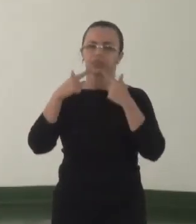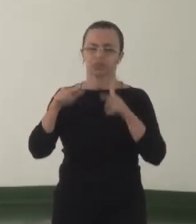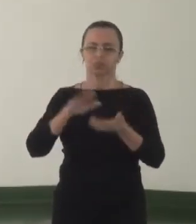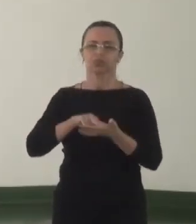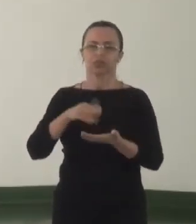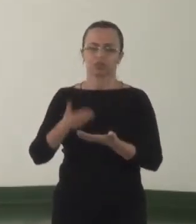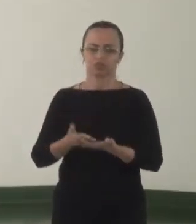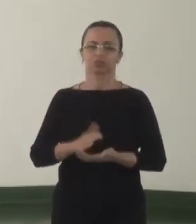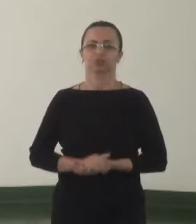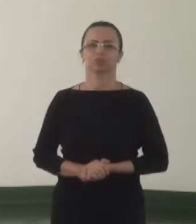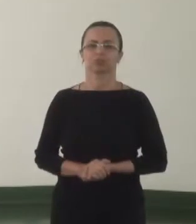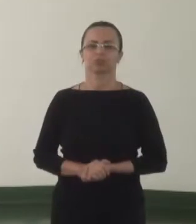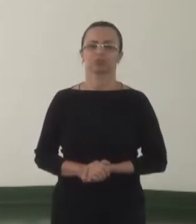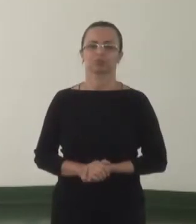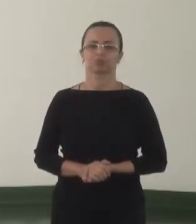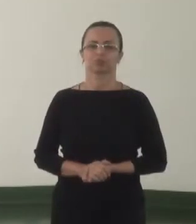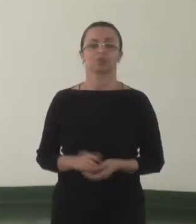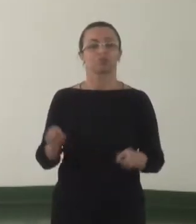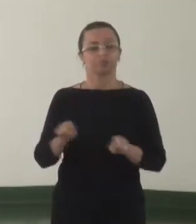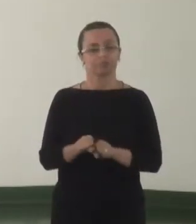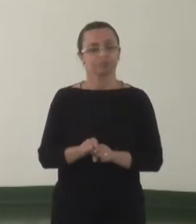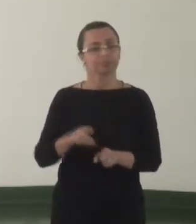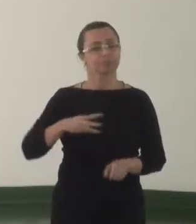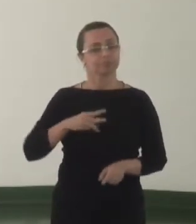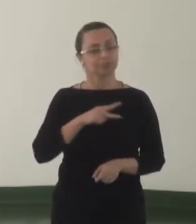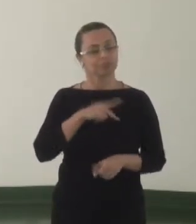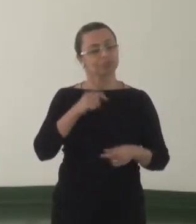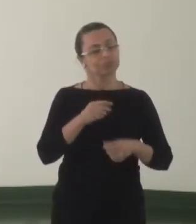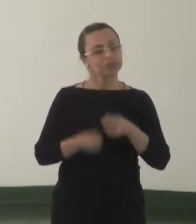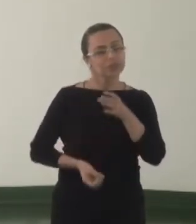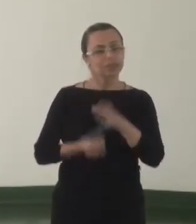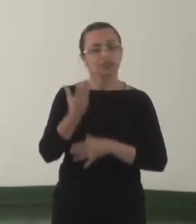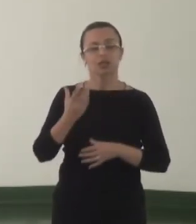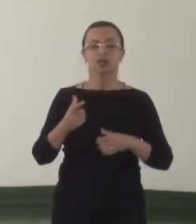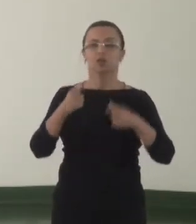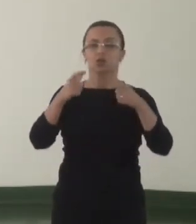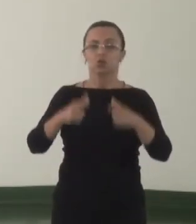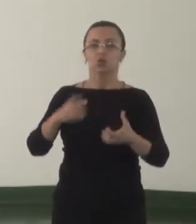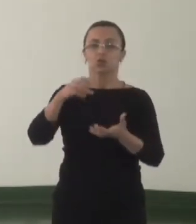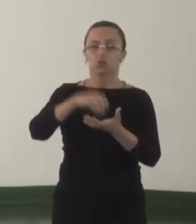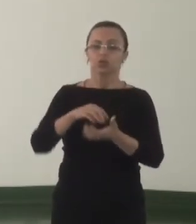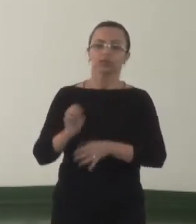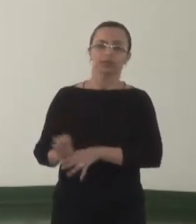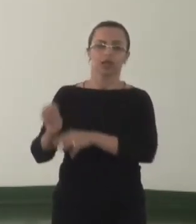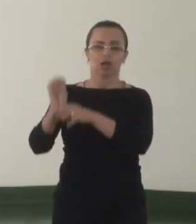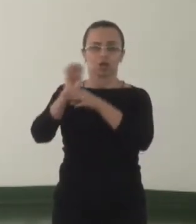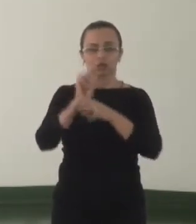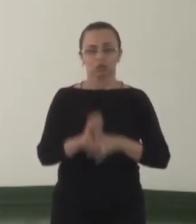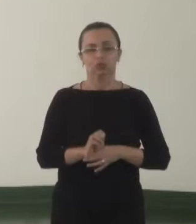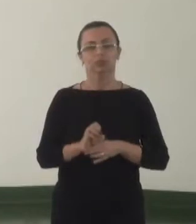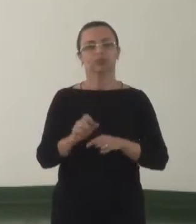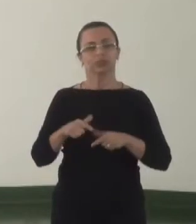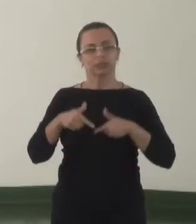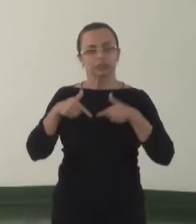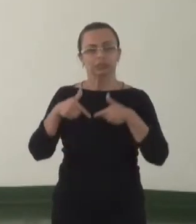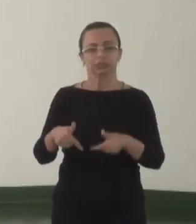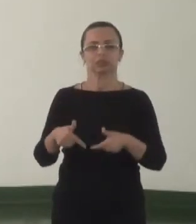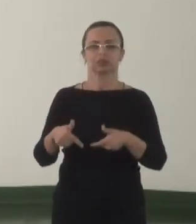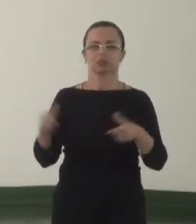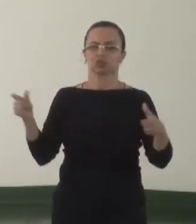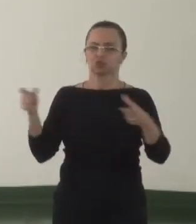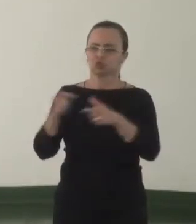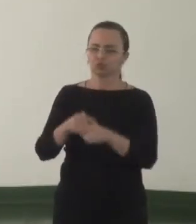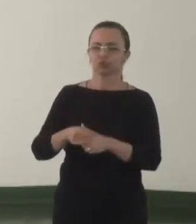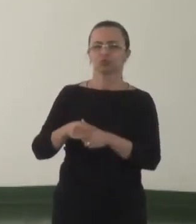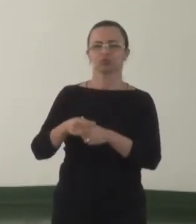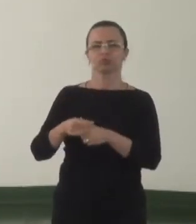tratativas para as instalações de núcleos estaduais de enfrentamento ao tráfico de